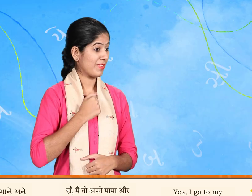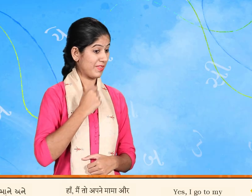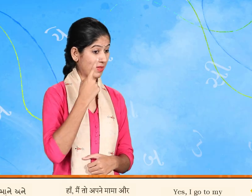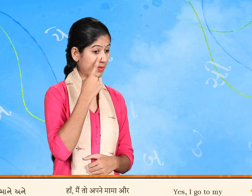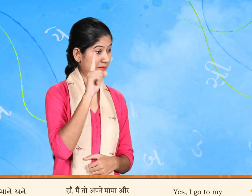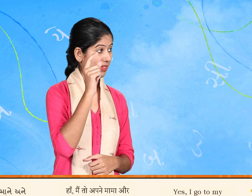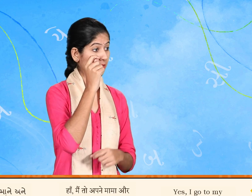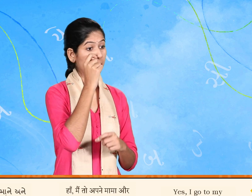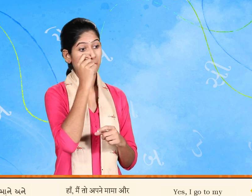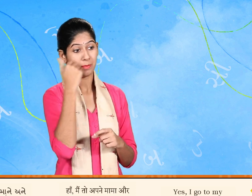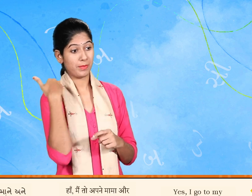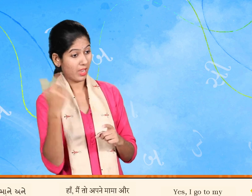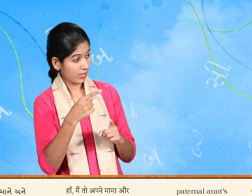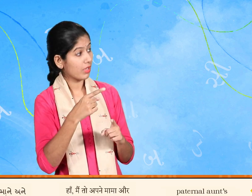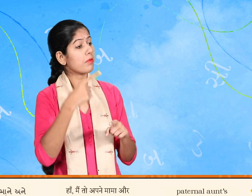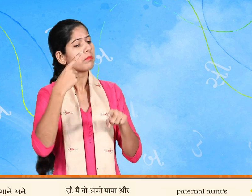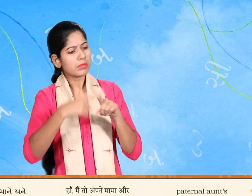મામાને અને ફઈને ઘેર જાઓ છું